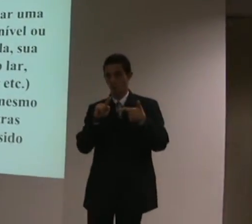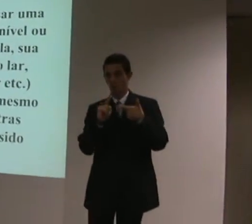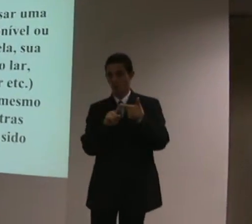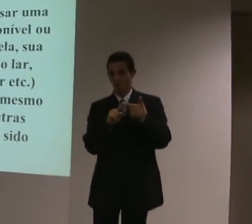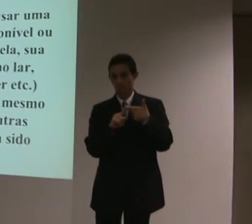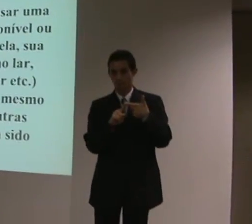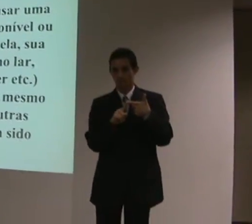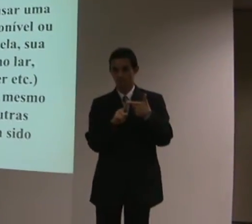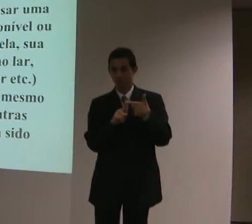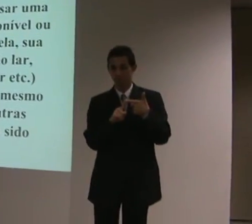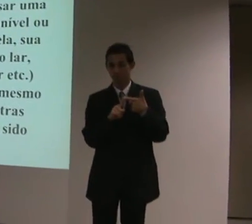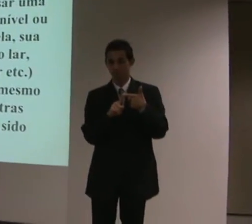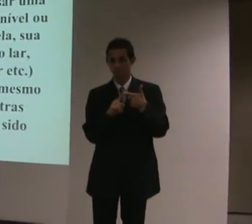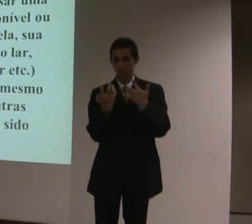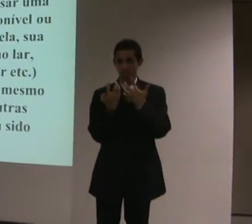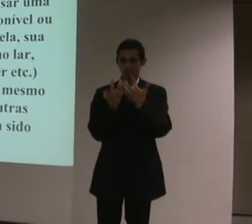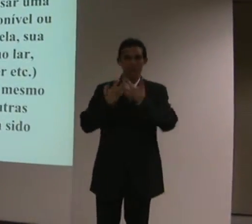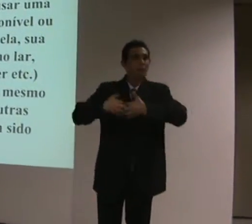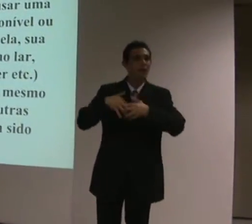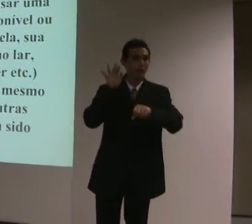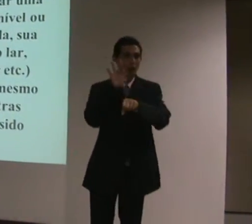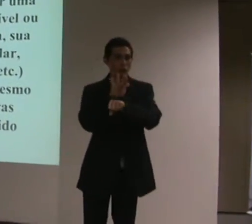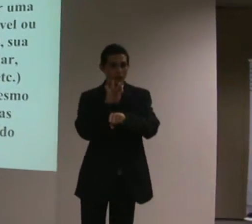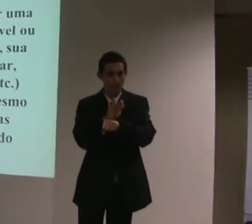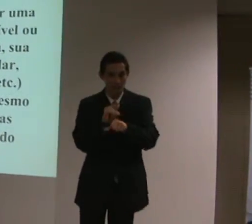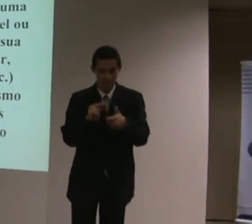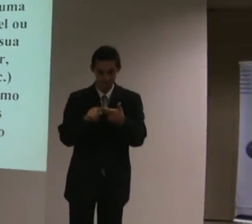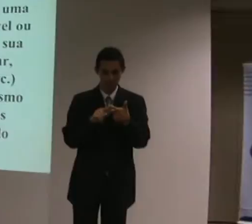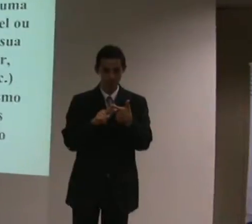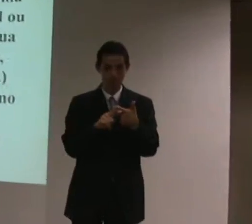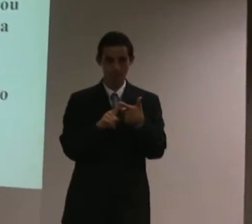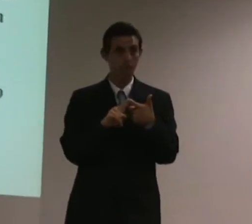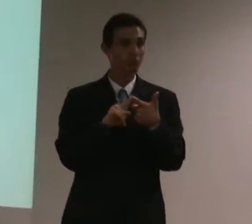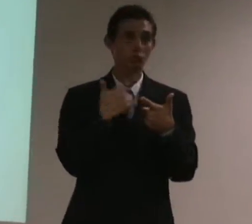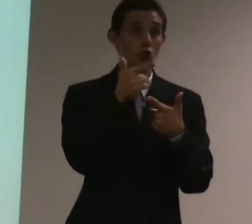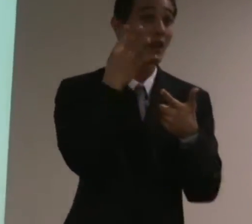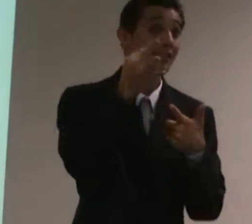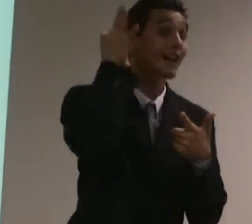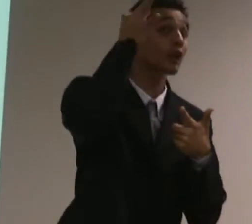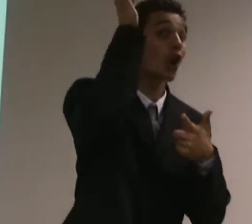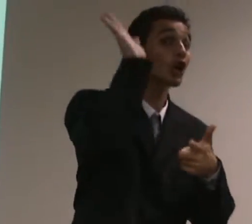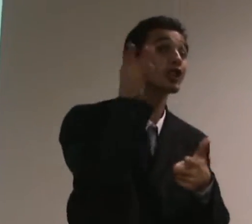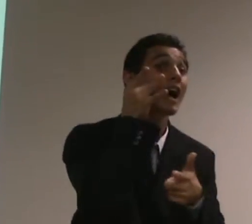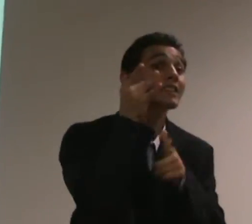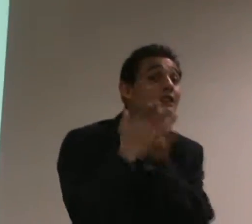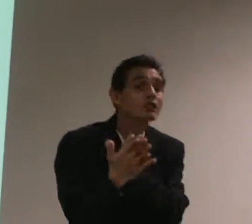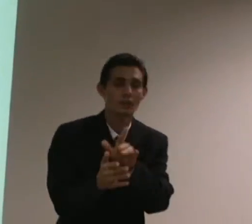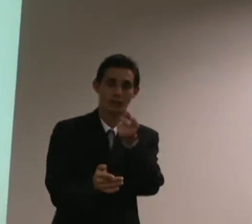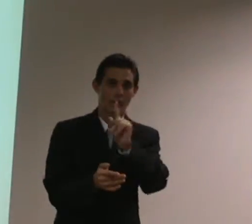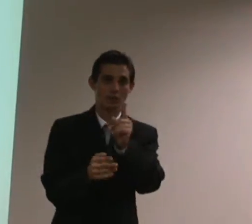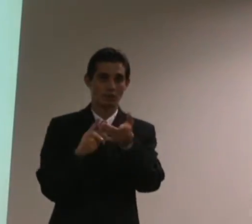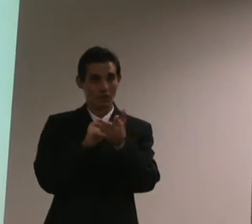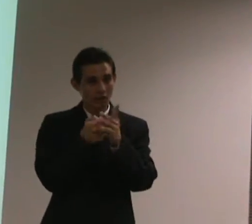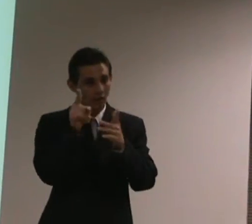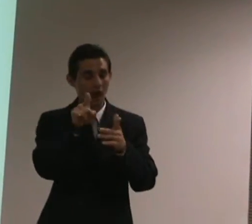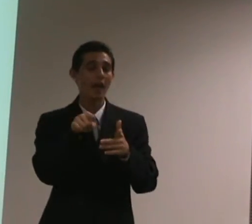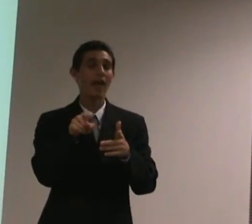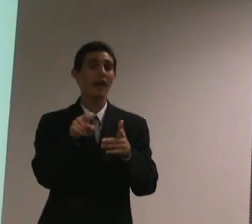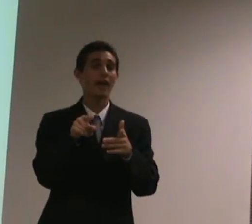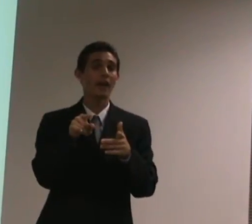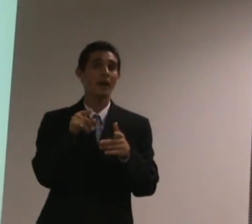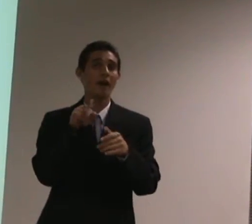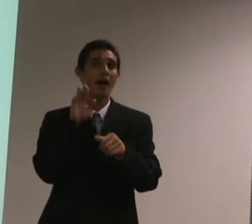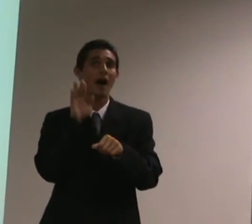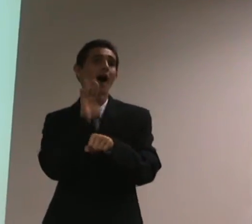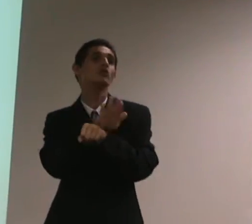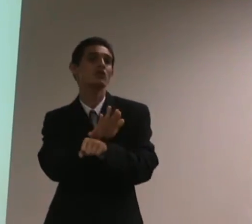aparelhos auxiliares, não, tinha uns nomes, nada de tecnologia assistiva, mas era a mesma coisa, só que naquela época a terminologia já